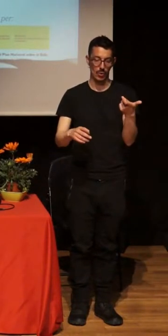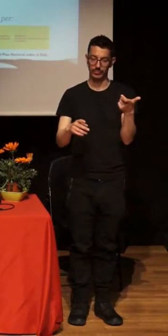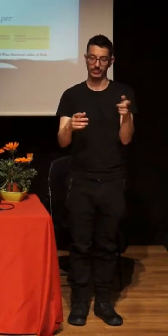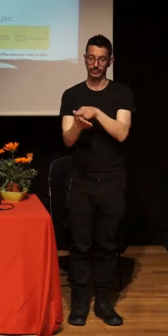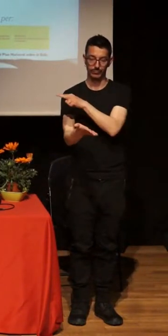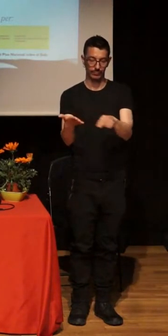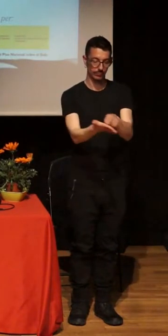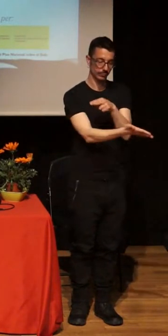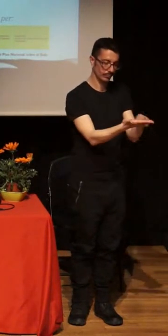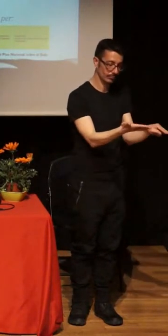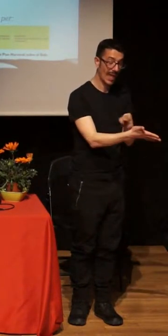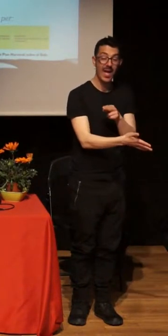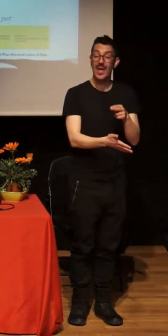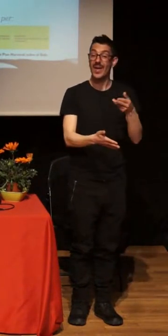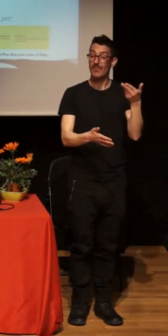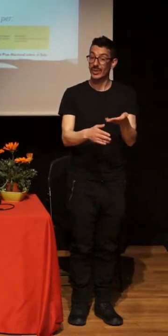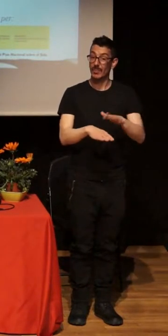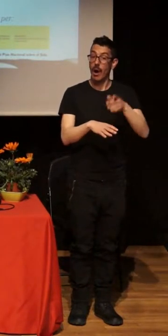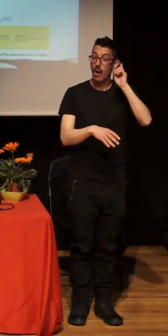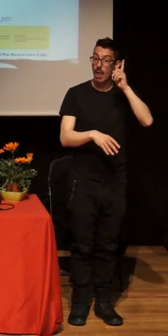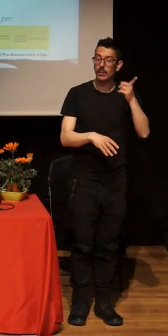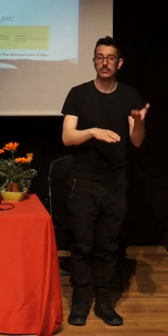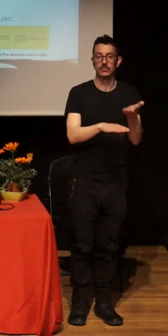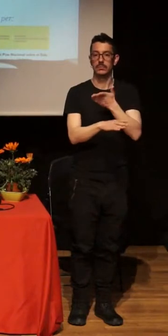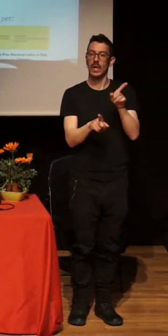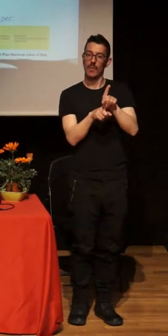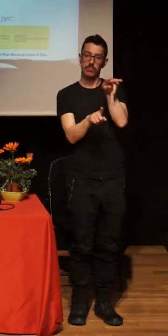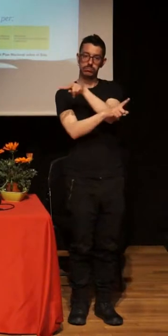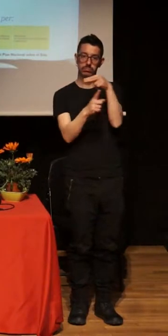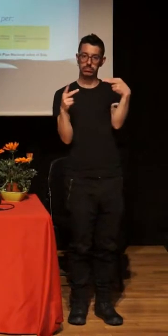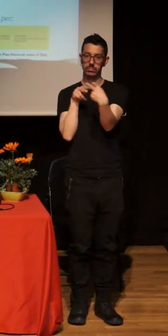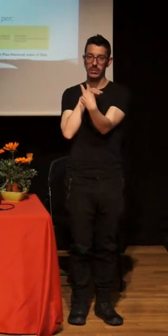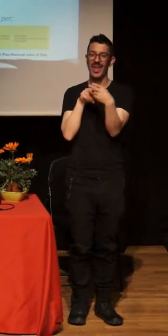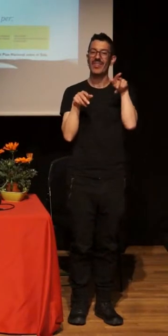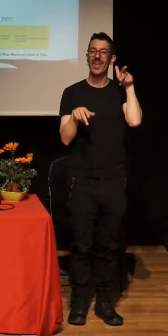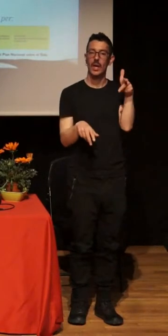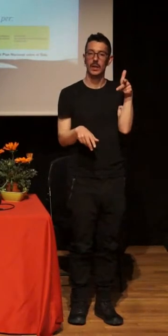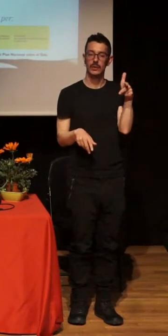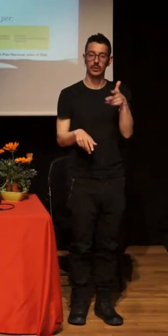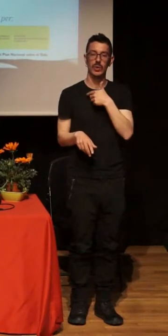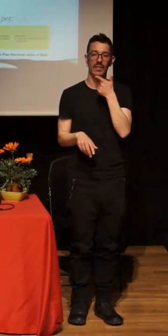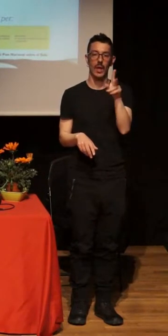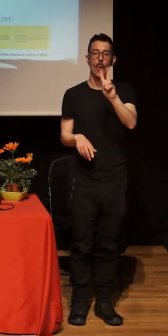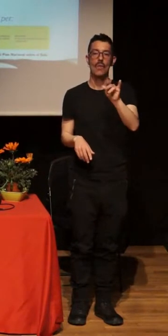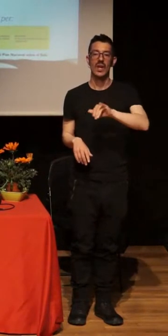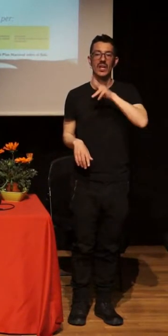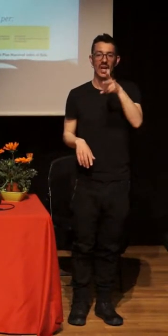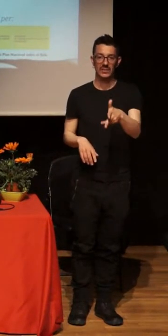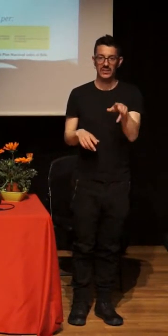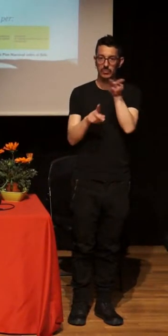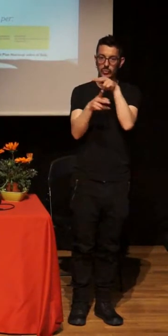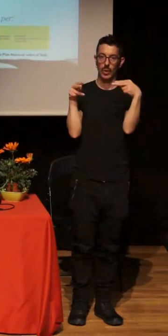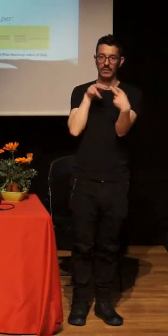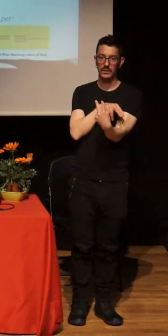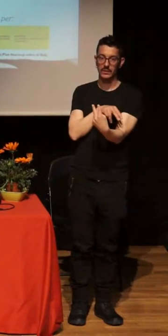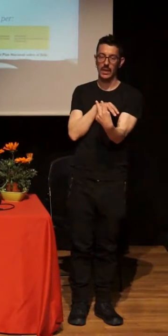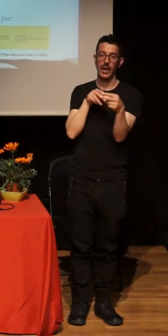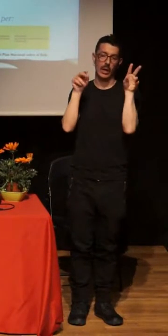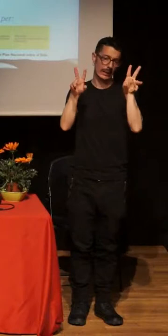Hemos estado hablando desde… El tema del VIH y la prevención del VIH ha caído prácticamente en